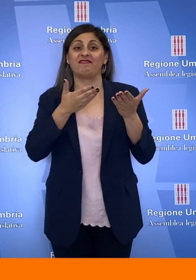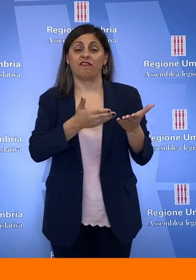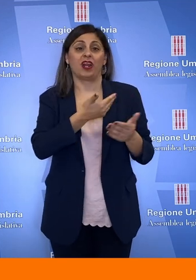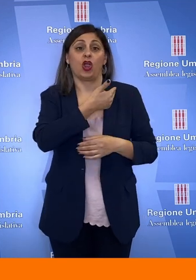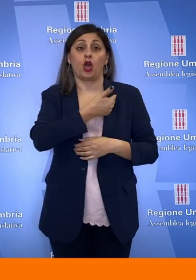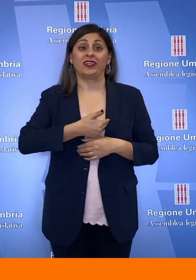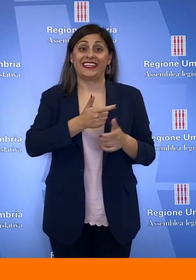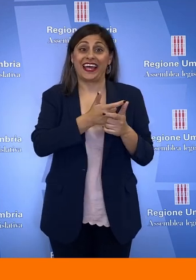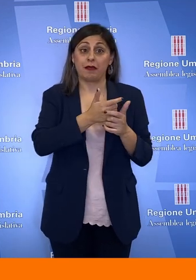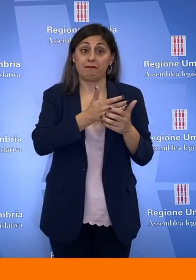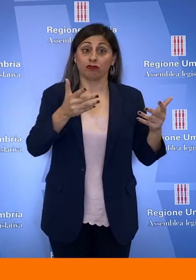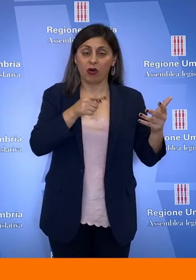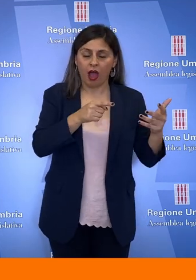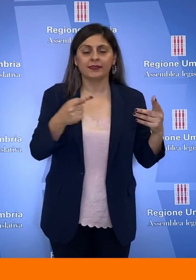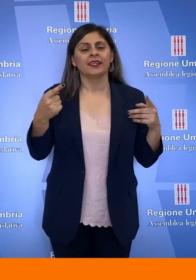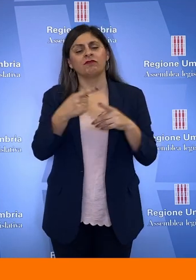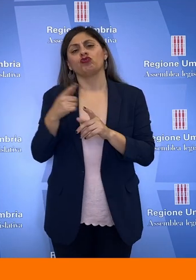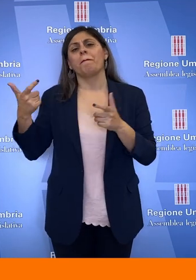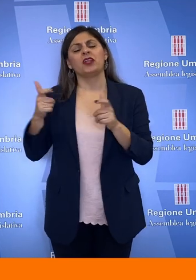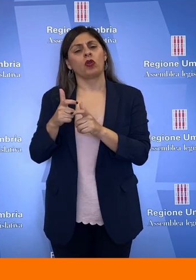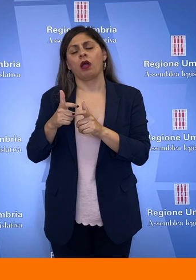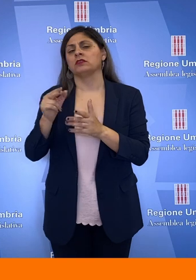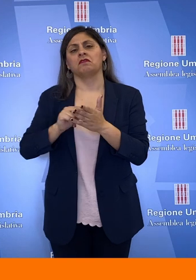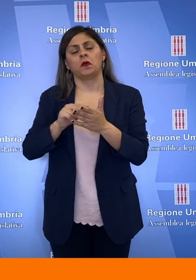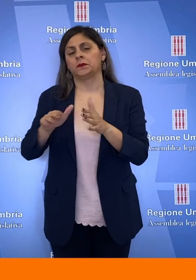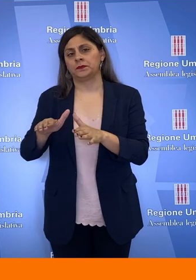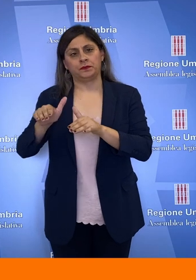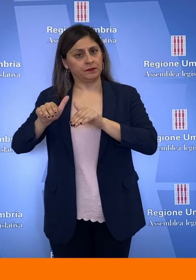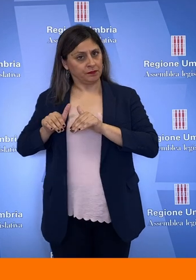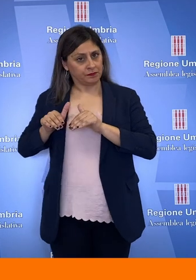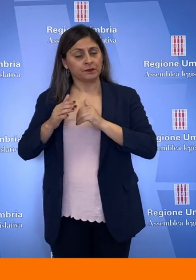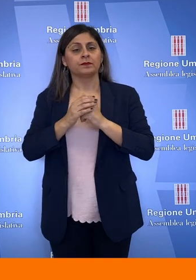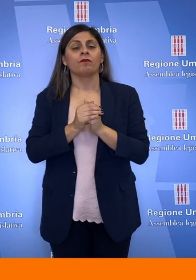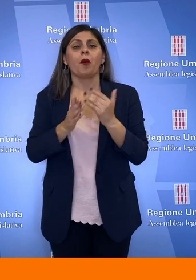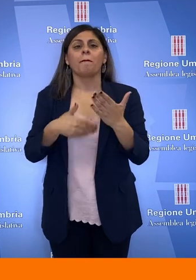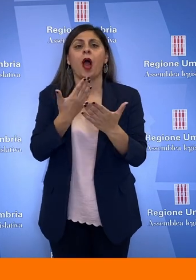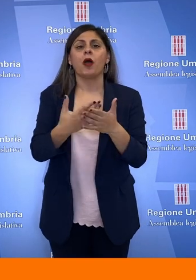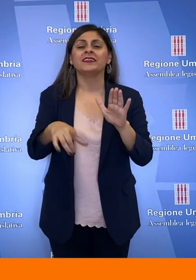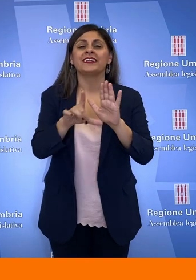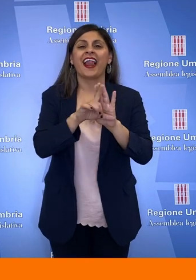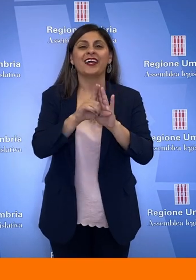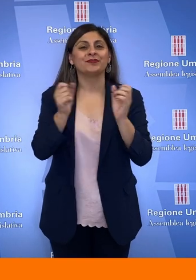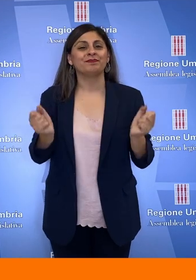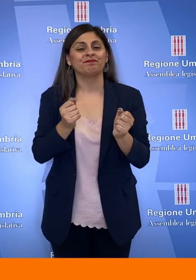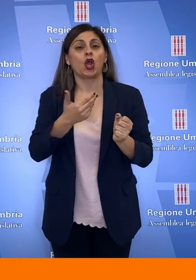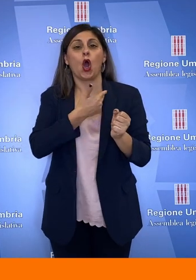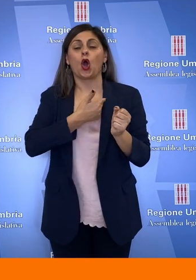favorevoli dei consiglieri di maggioranza, mentre quelli di minoranza non hanno partecipato al voto, la proposta di legge promossa dai